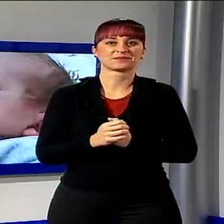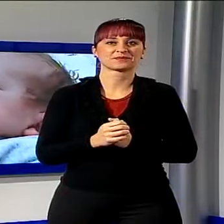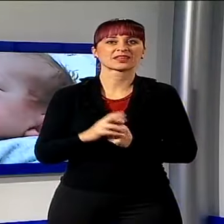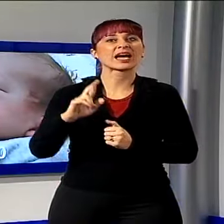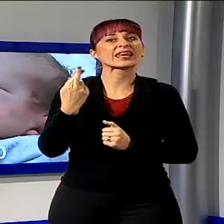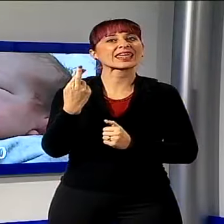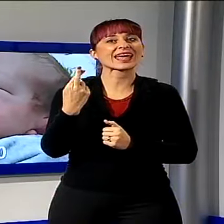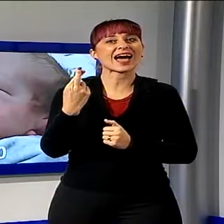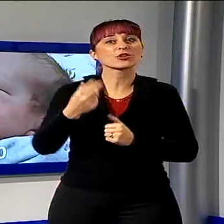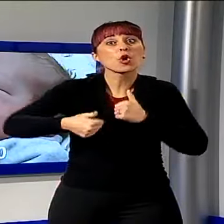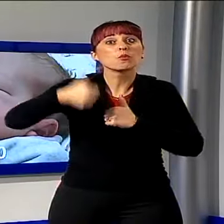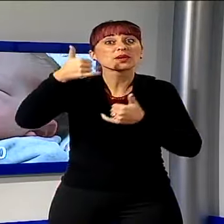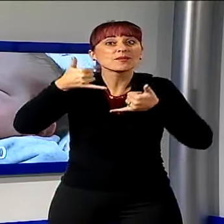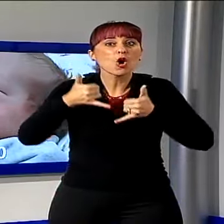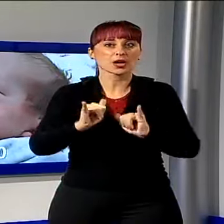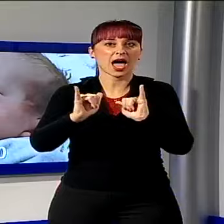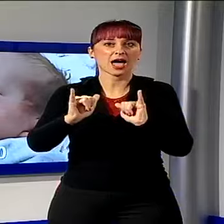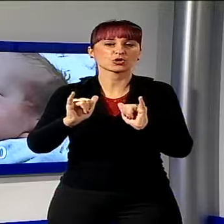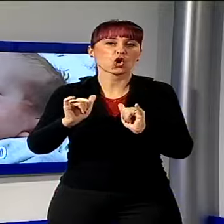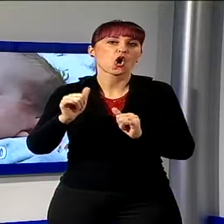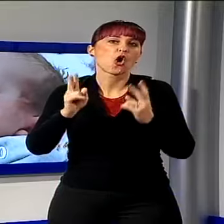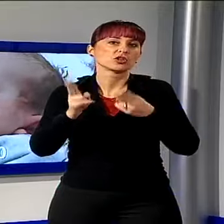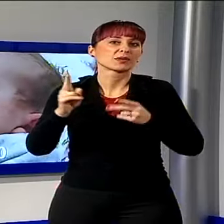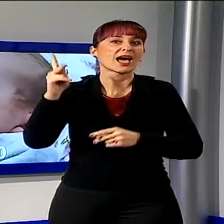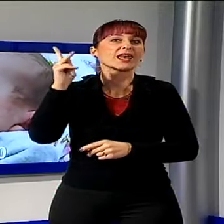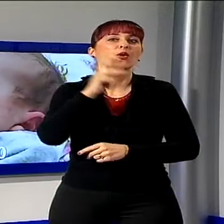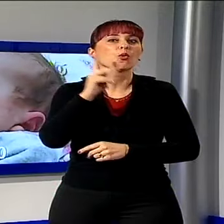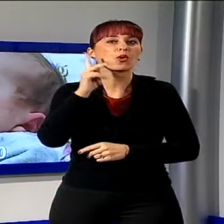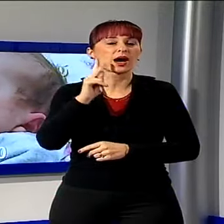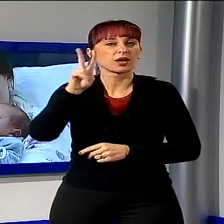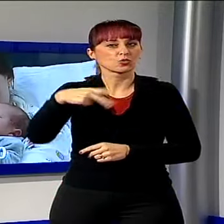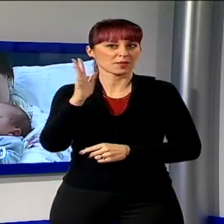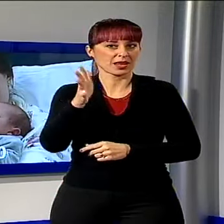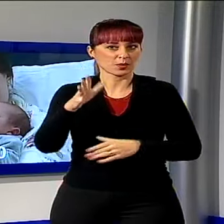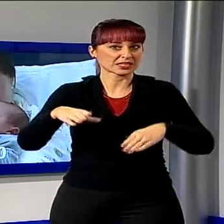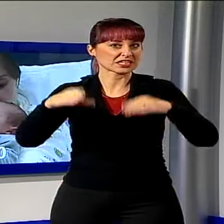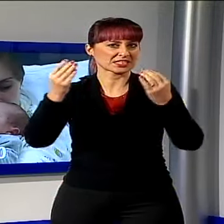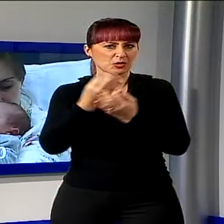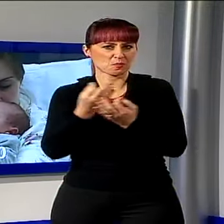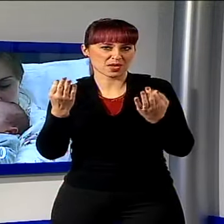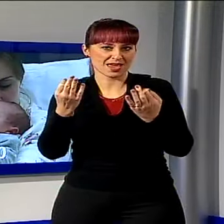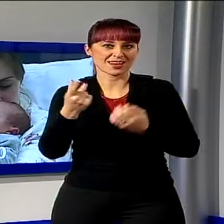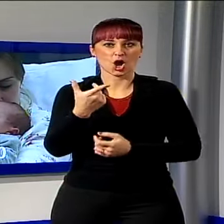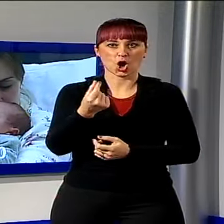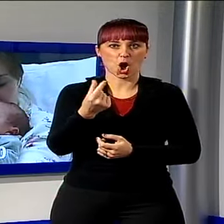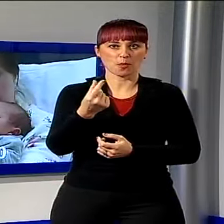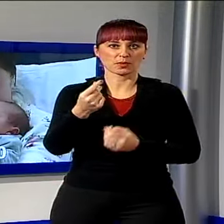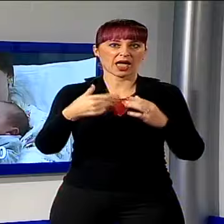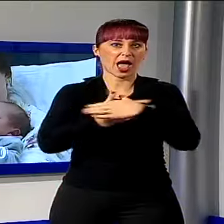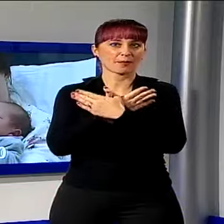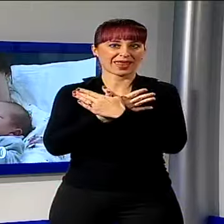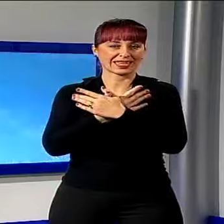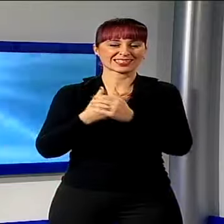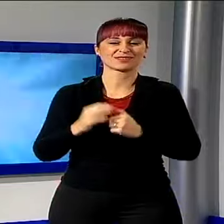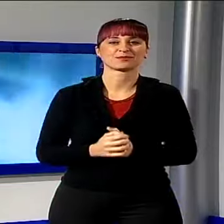Riccardo è il primo nato all'ospedale di Lucca, il 2015 è iniziato nel migliore dei modi per una giovane coppia albanese.